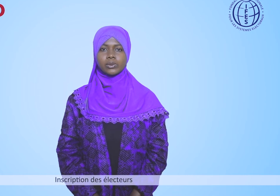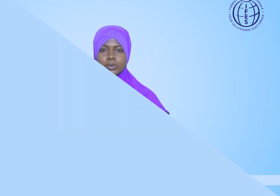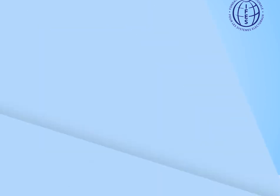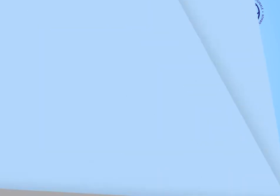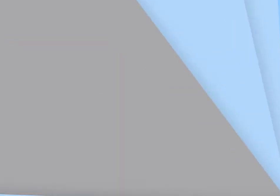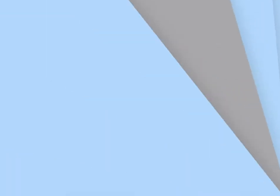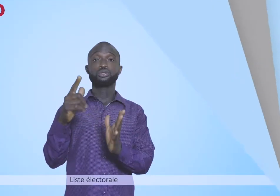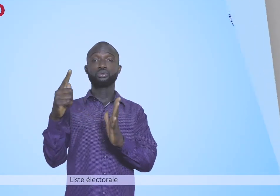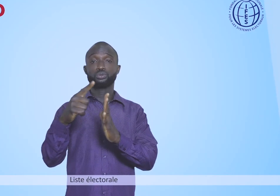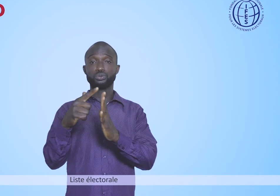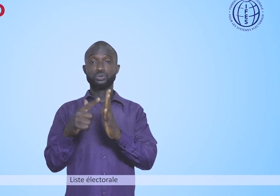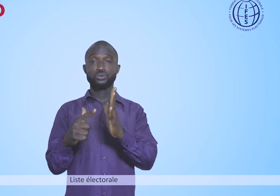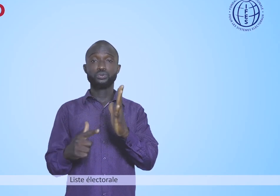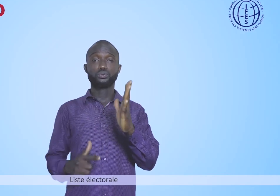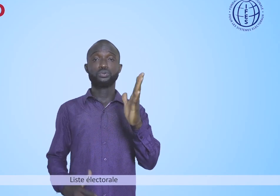Liste électorale